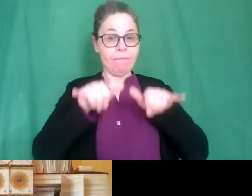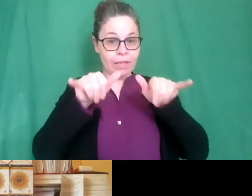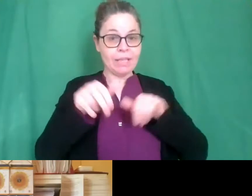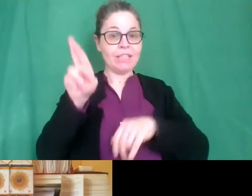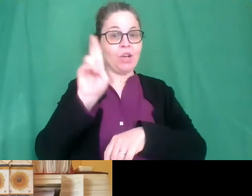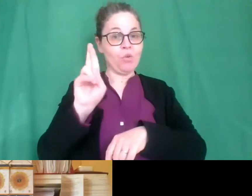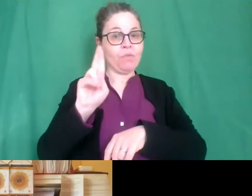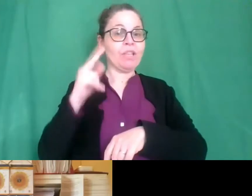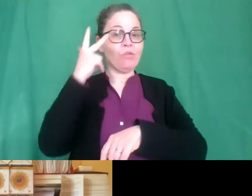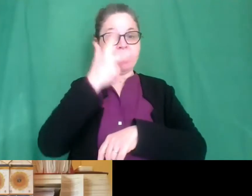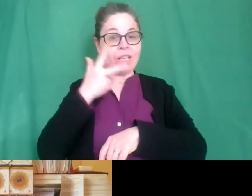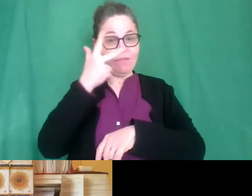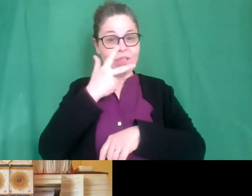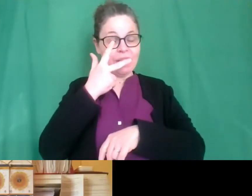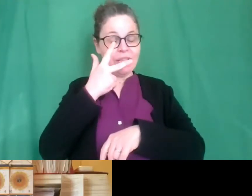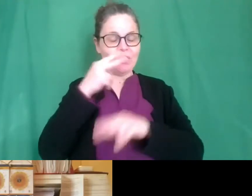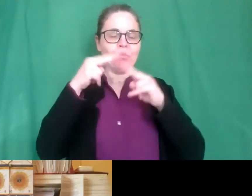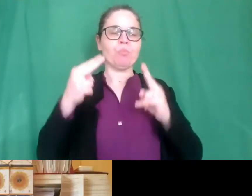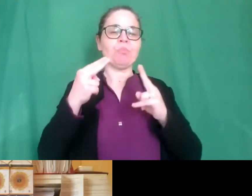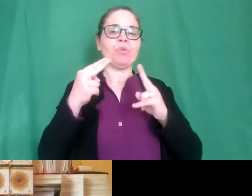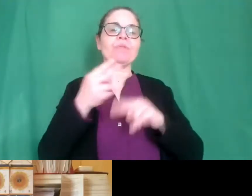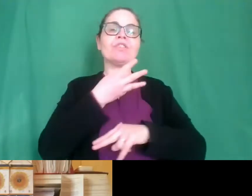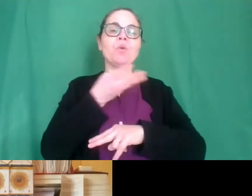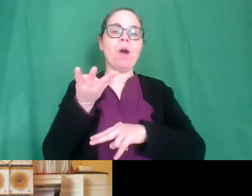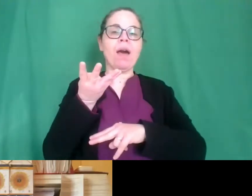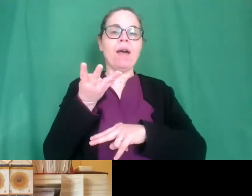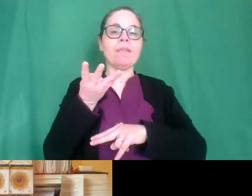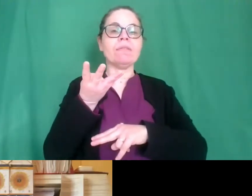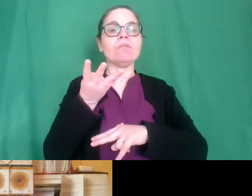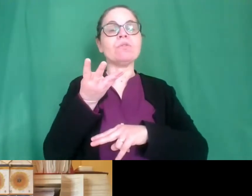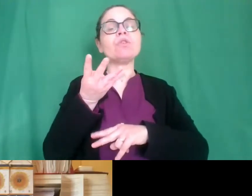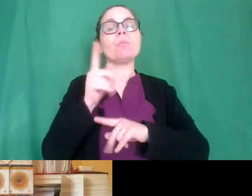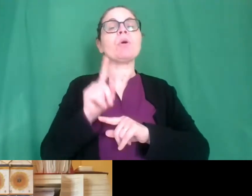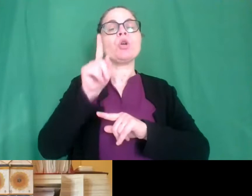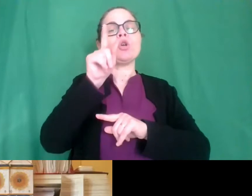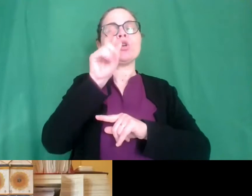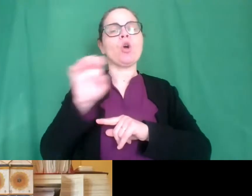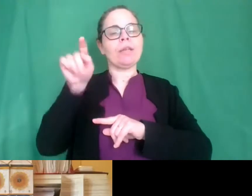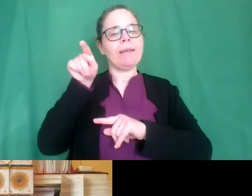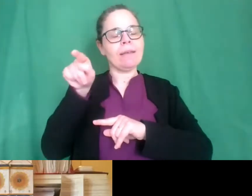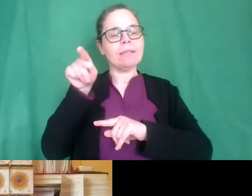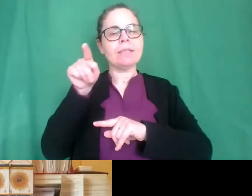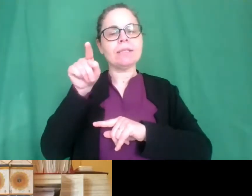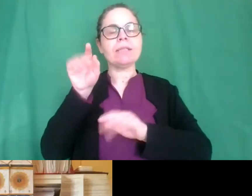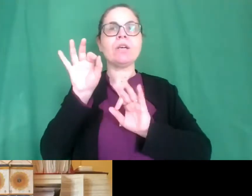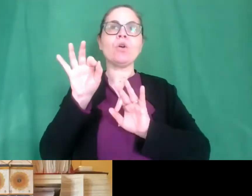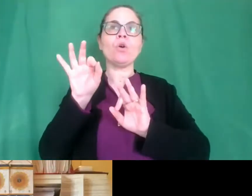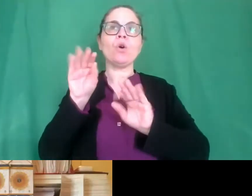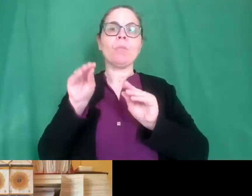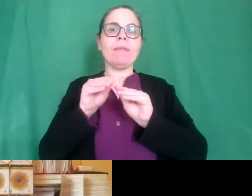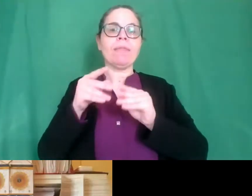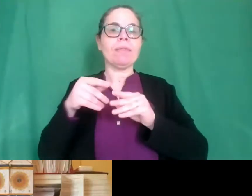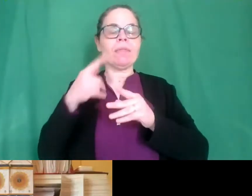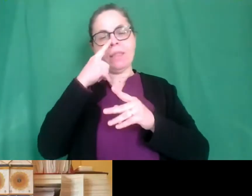piccolo grande nord est oggi contribuisce all'iniziativa del dell'Isis